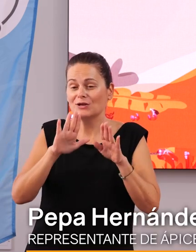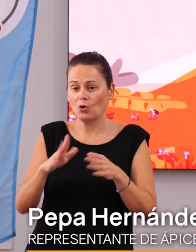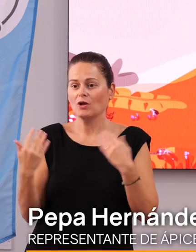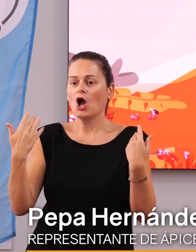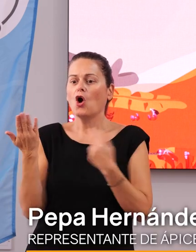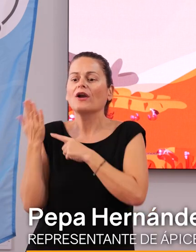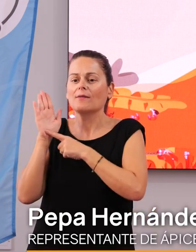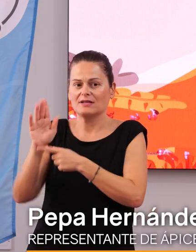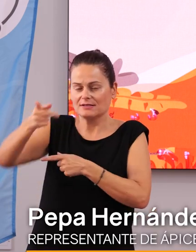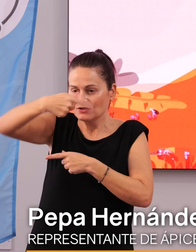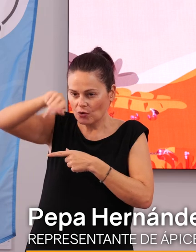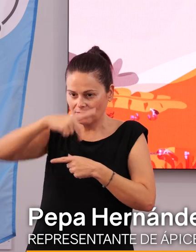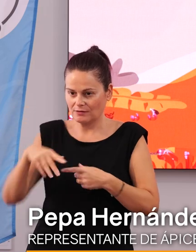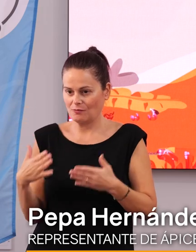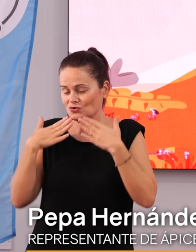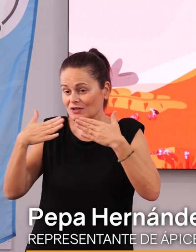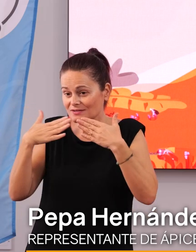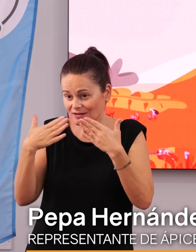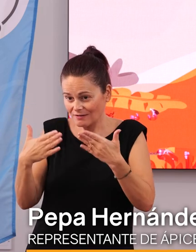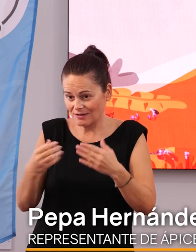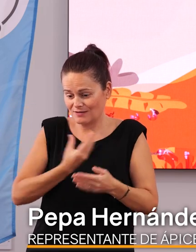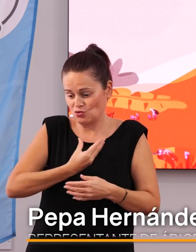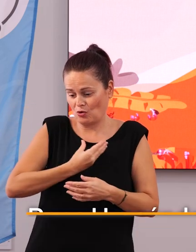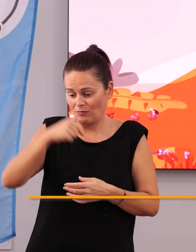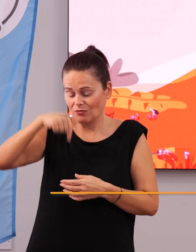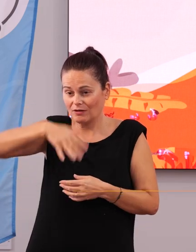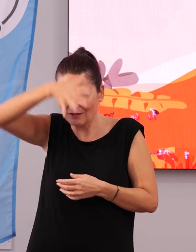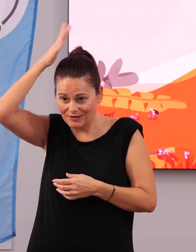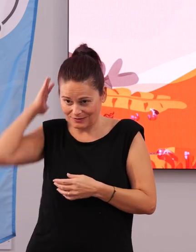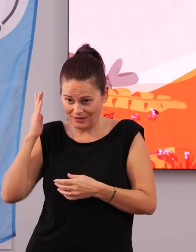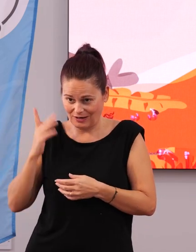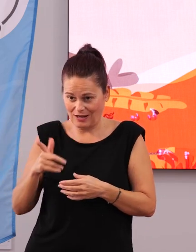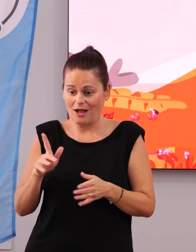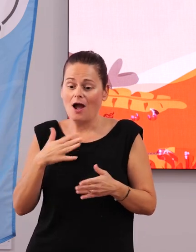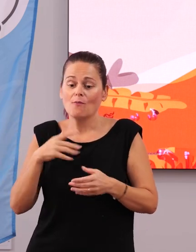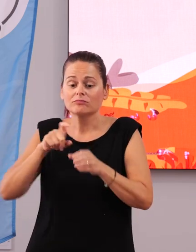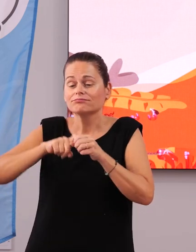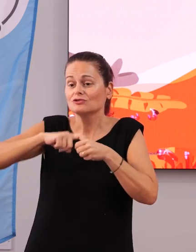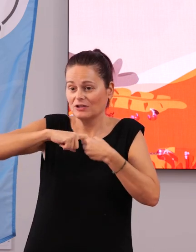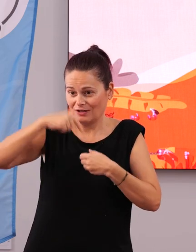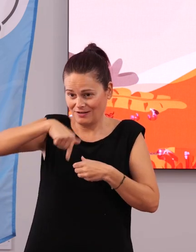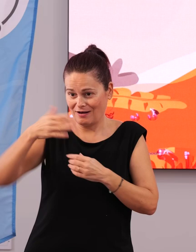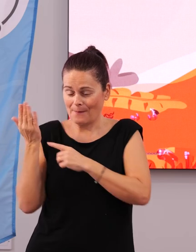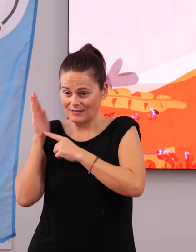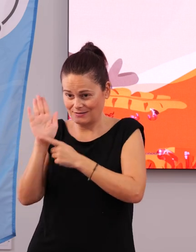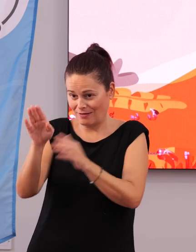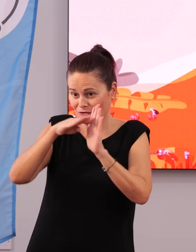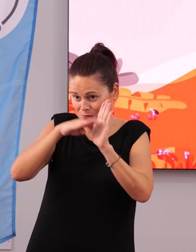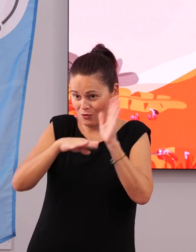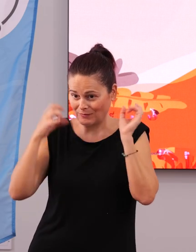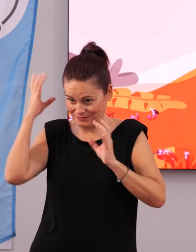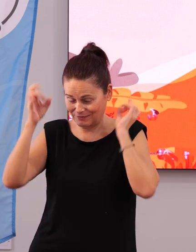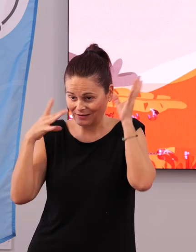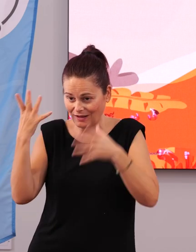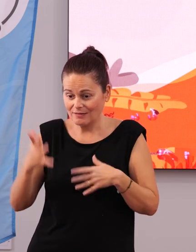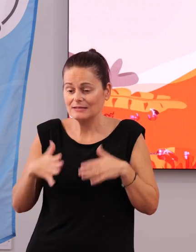vosotros. En primer lugar, quería dar las gracias al Ayuntamiento de Cartagena por contar con nosotros para este acto de presentación del programa de actividades